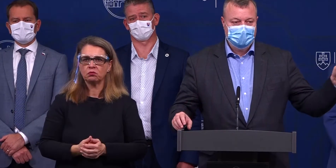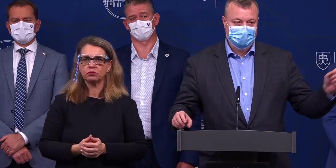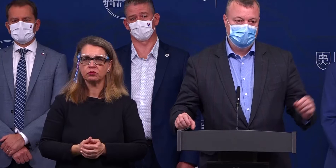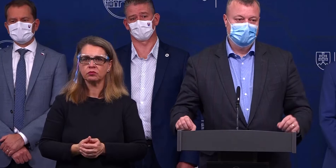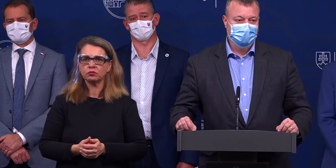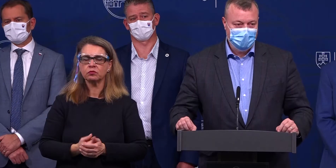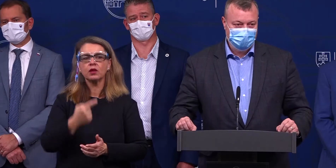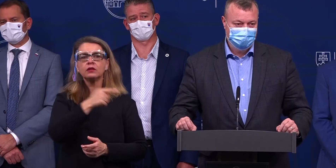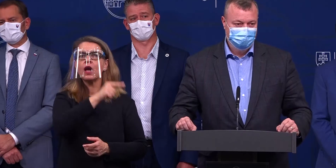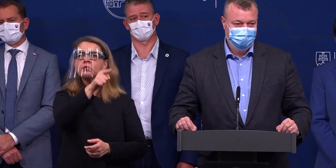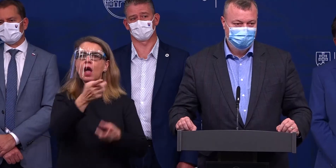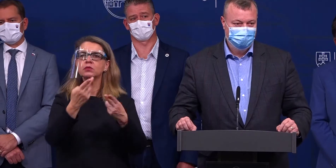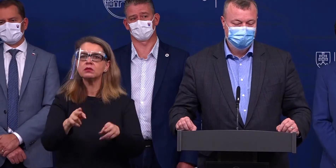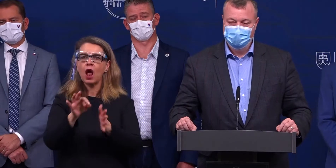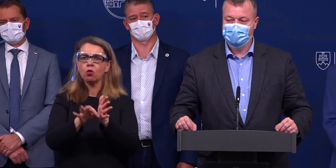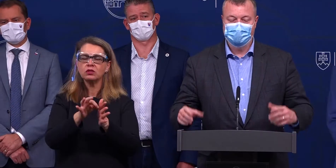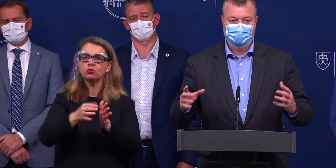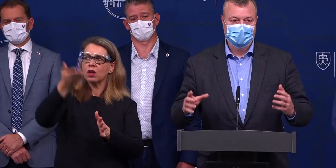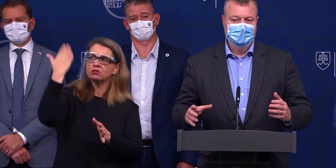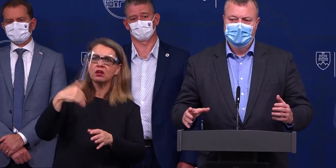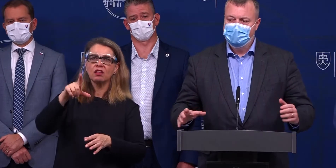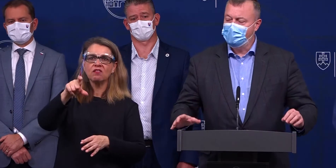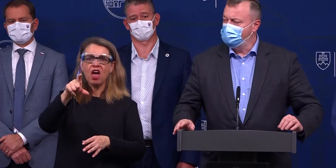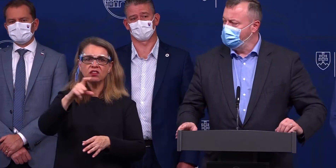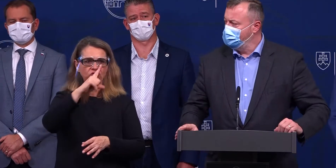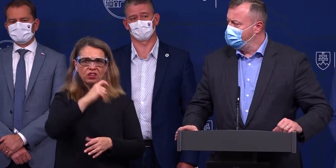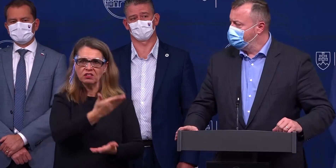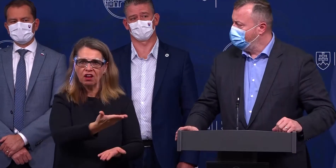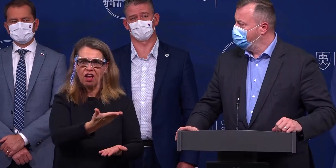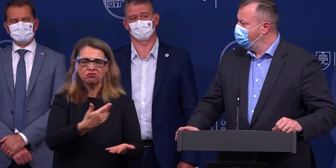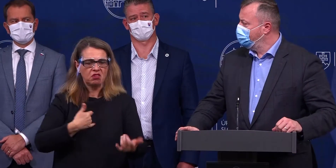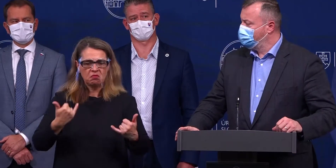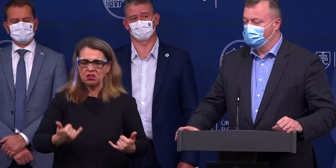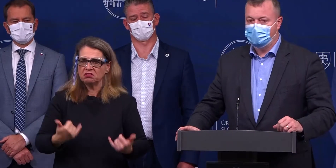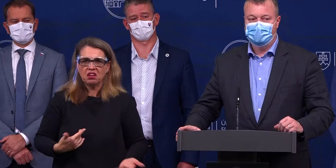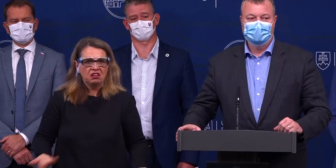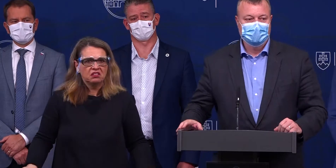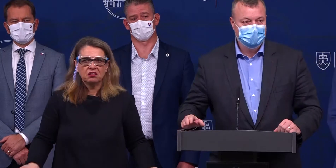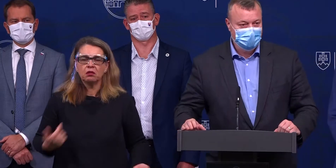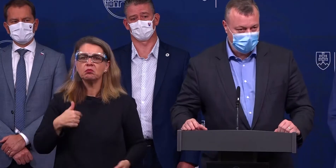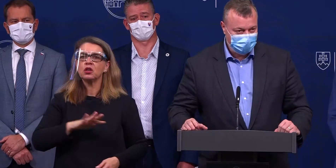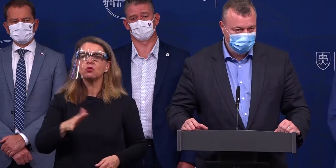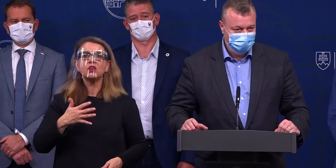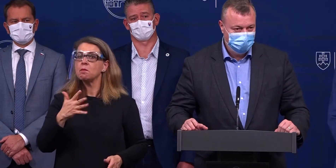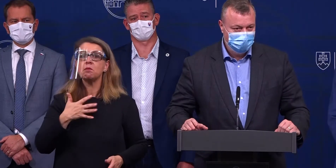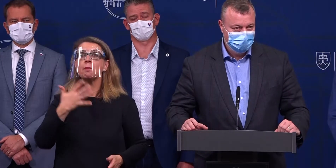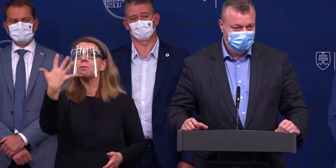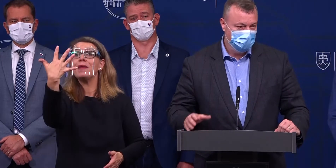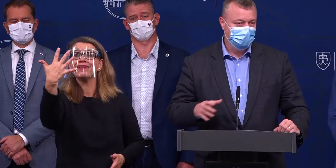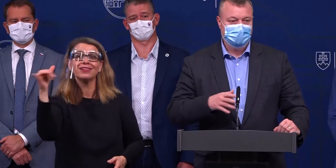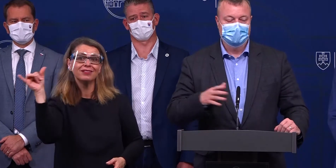situáciou spred dvoch týždňov. My už nemáme, máme pán minister zdravotníctva, spomínal, 5 zelených okresov.